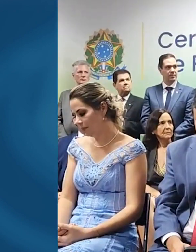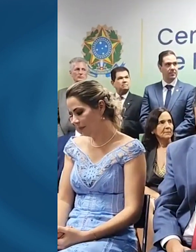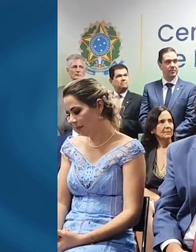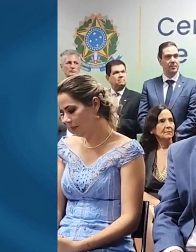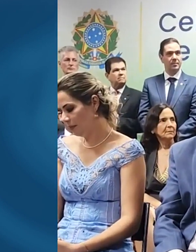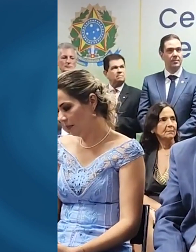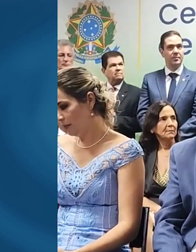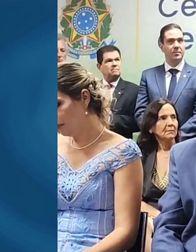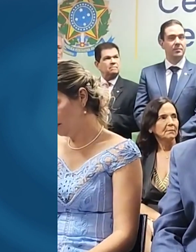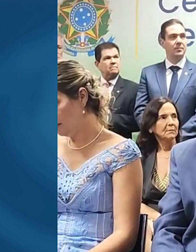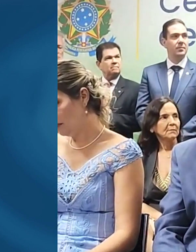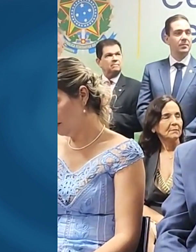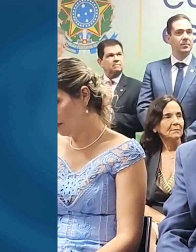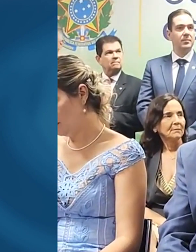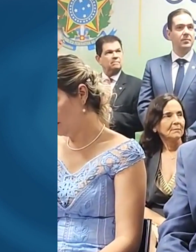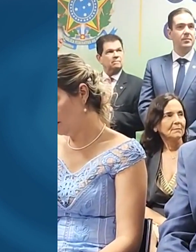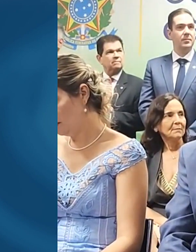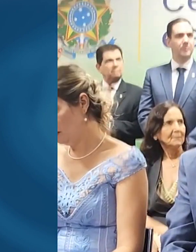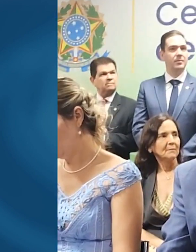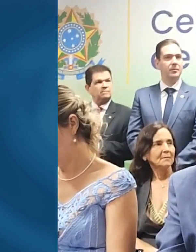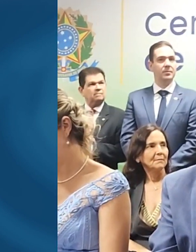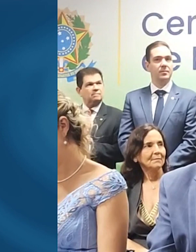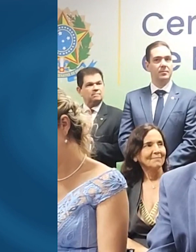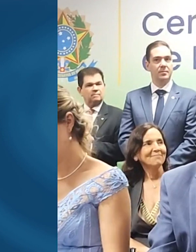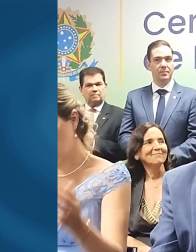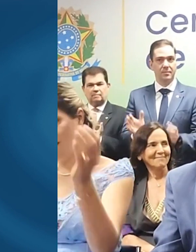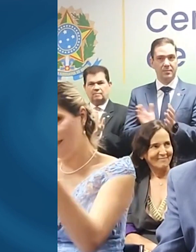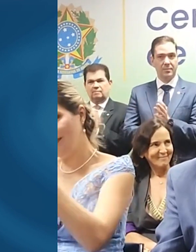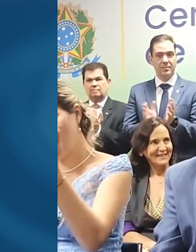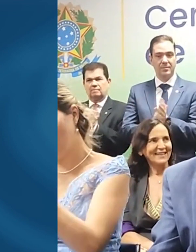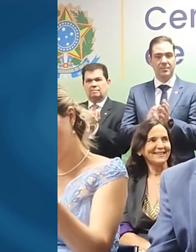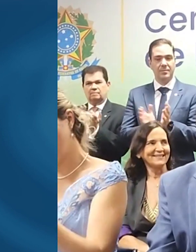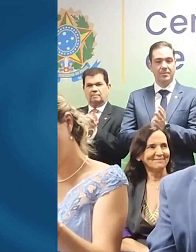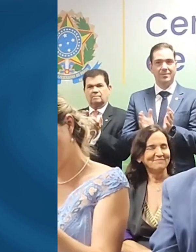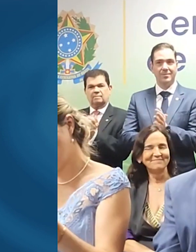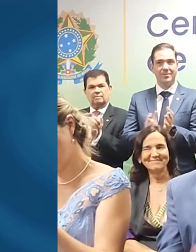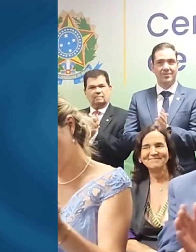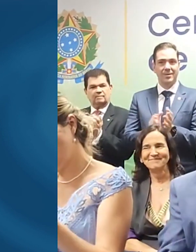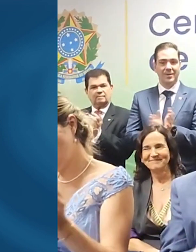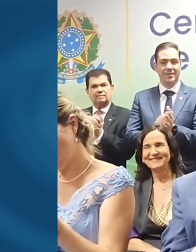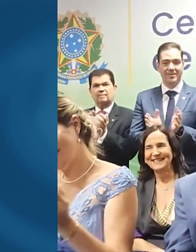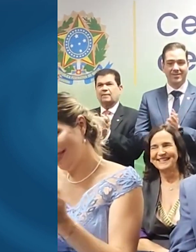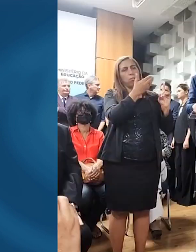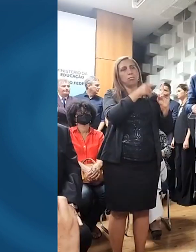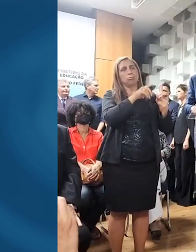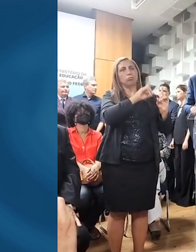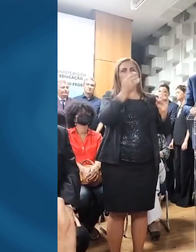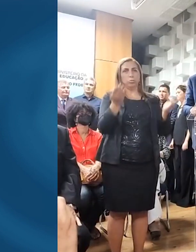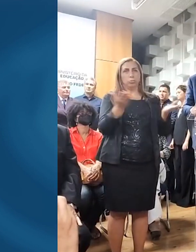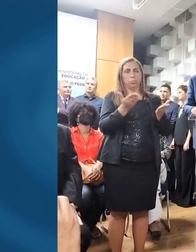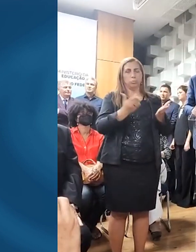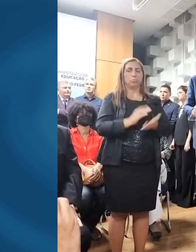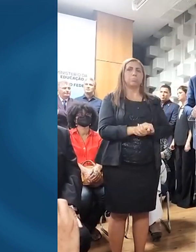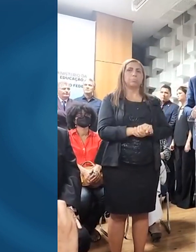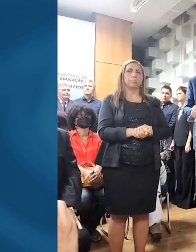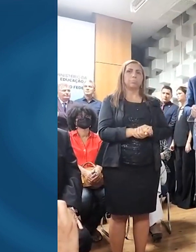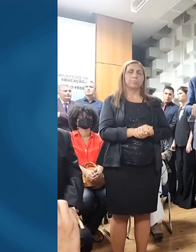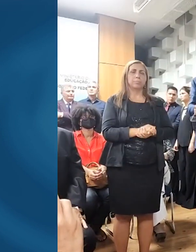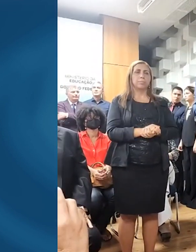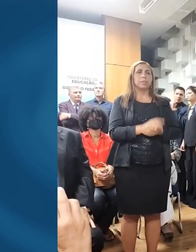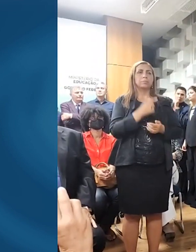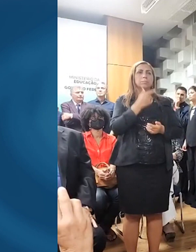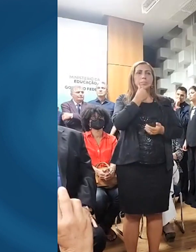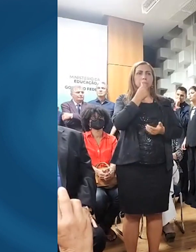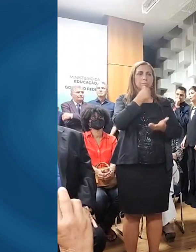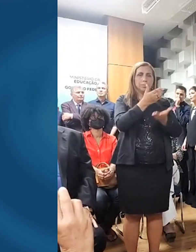lado, a partir de hoje, no ministério, minha querida Isolda Sela, ex-governadora do Ceará. Camilo Santana falou da